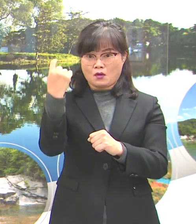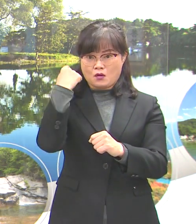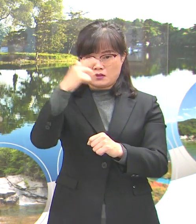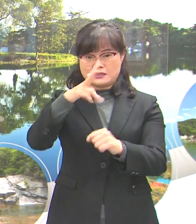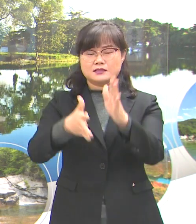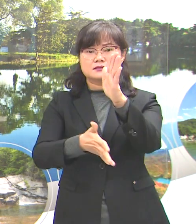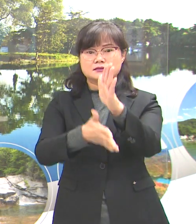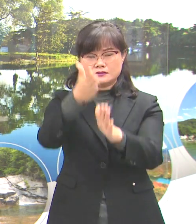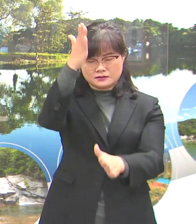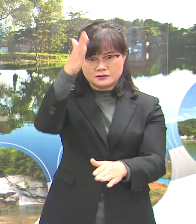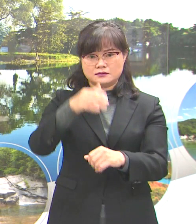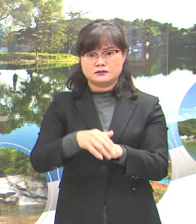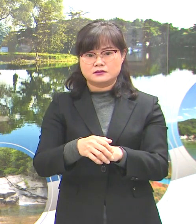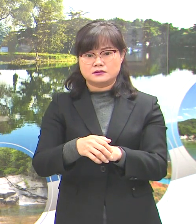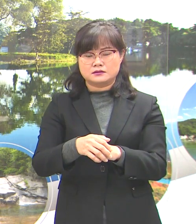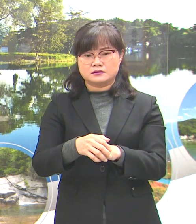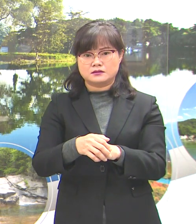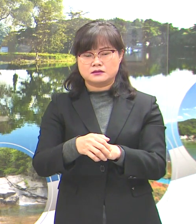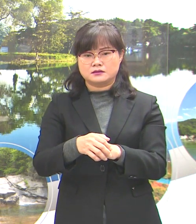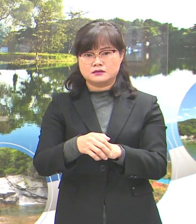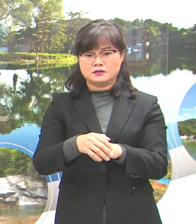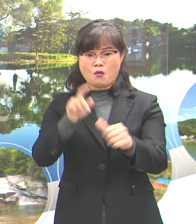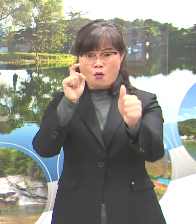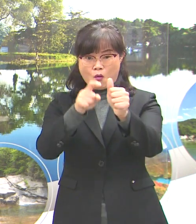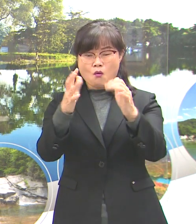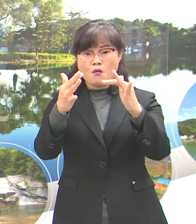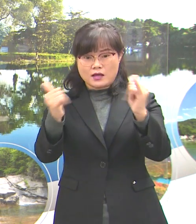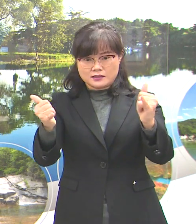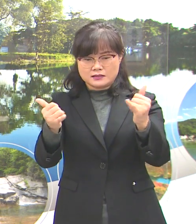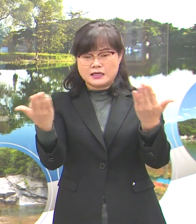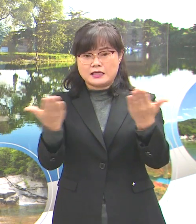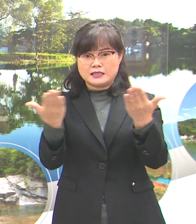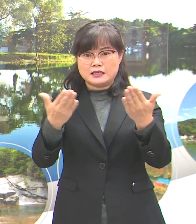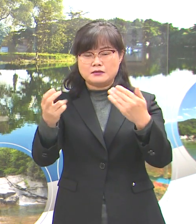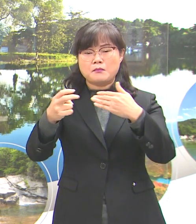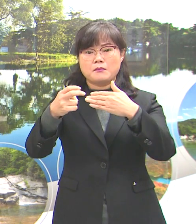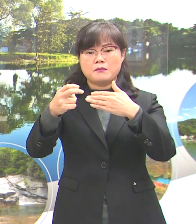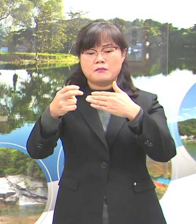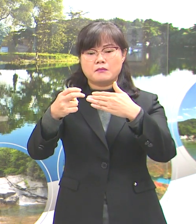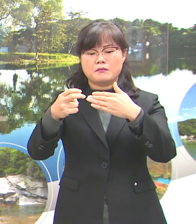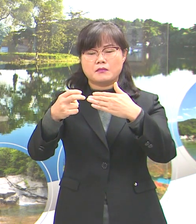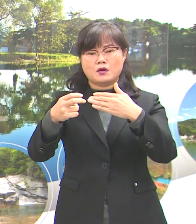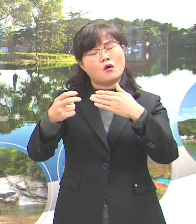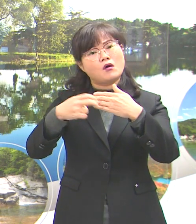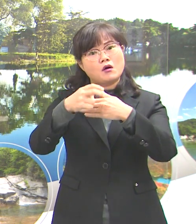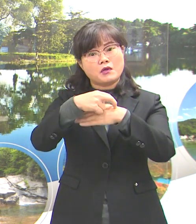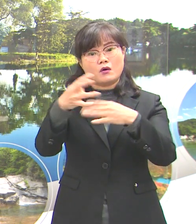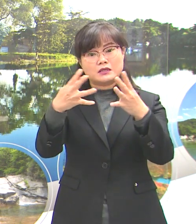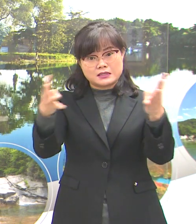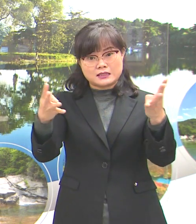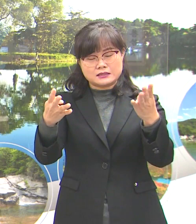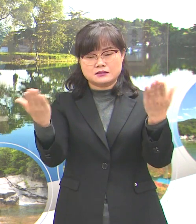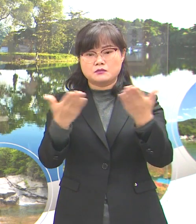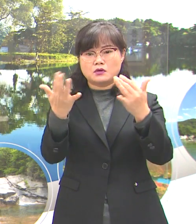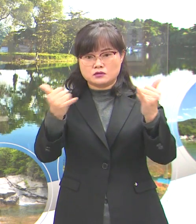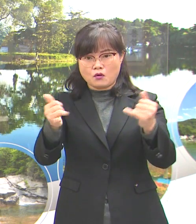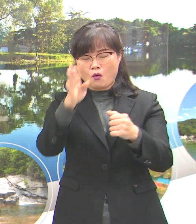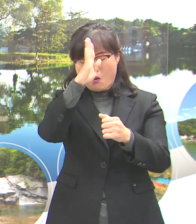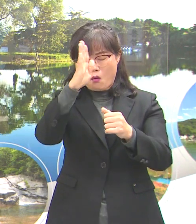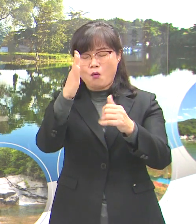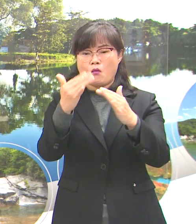시에서는 긴급히 확진자가 근무하고 있는 A종합병원 4층 종사자, 환자 등